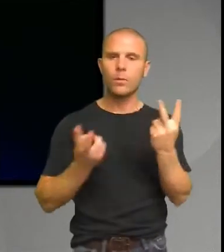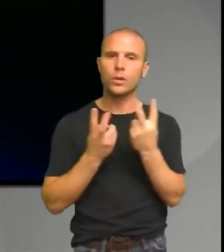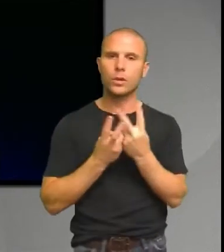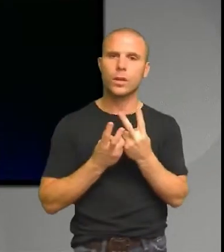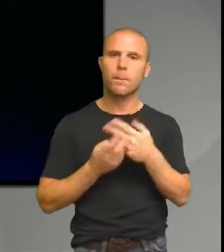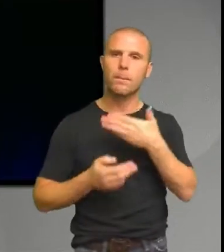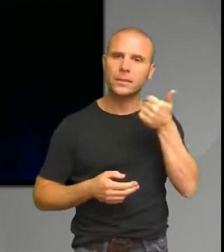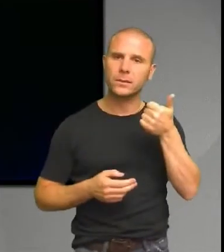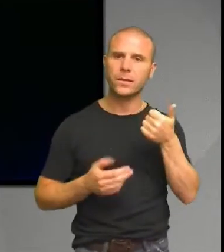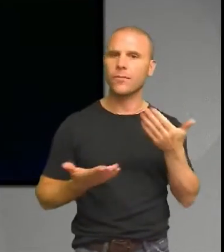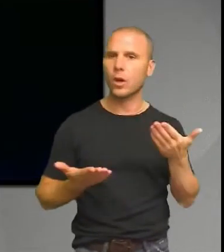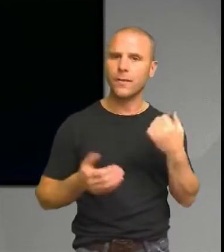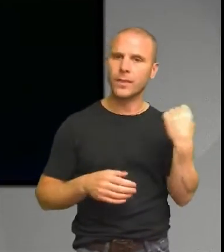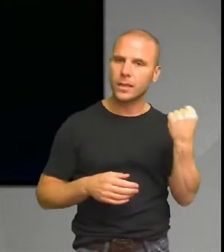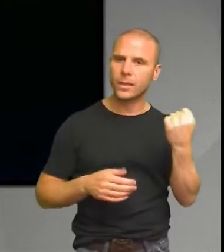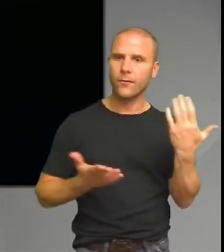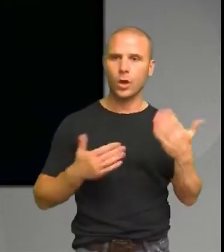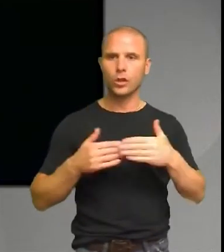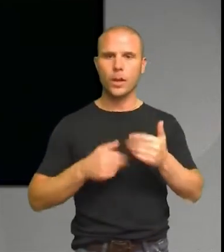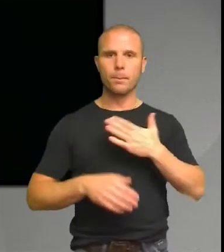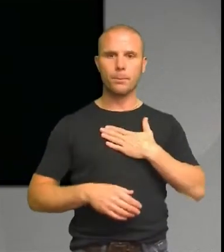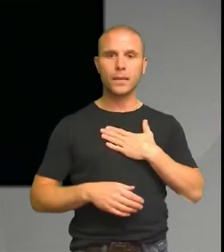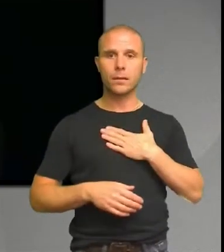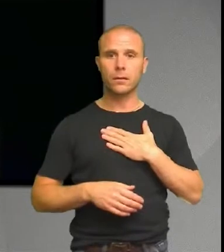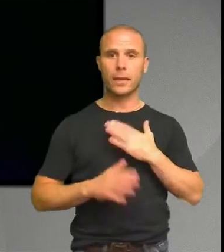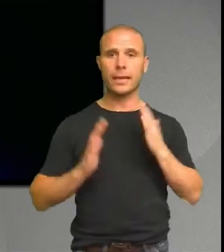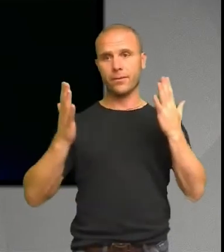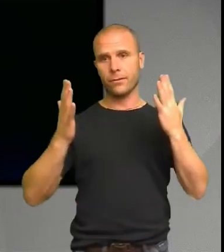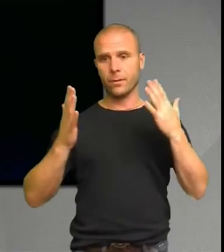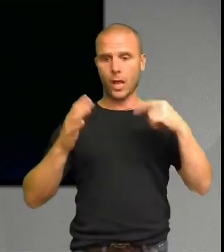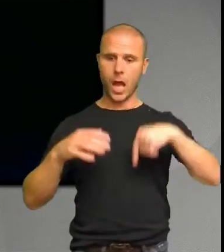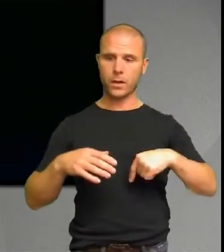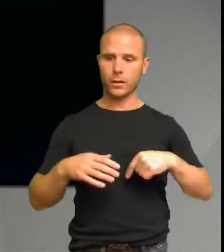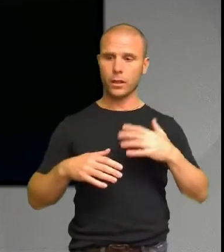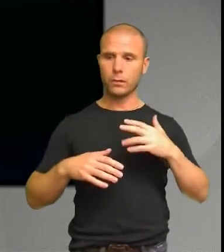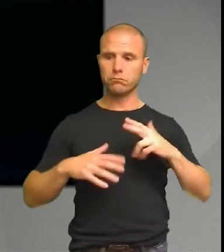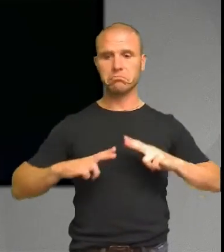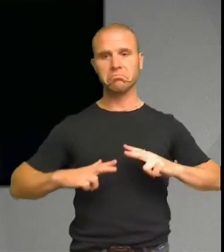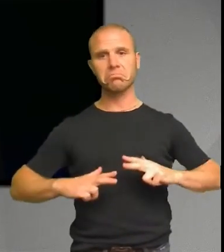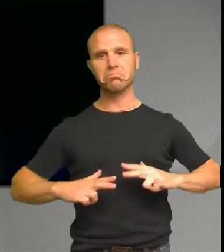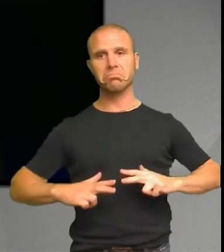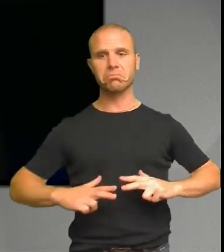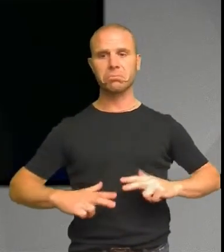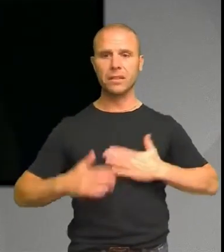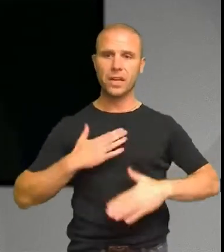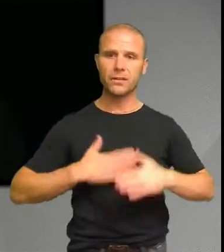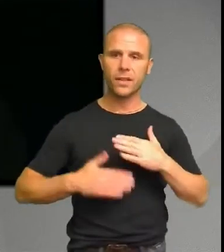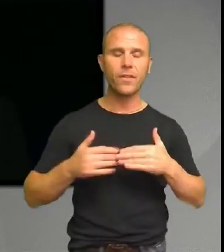Vad är det som är viktigt? Vad är det som gör min tillvaro trivsam? Som gör att jag gillar att leva. Jag vill vara lycklig.